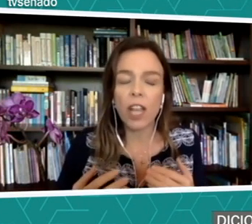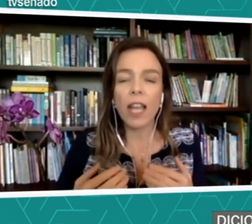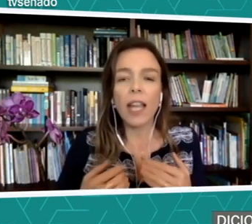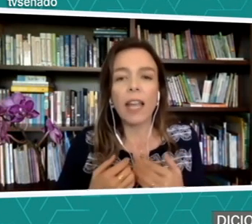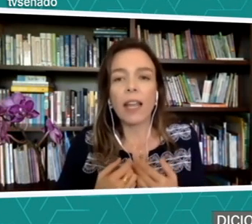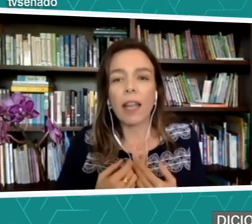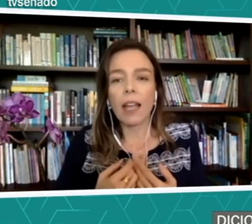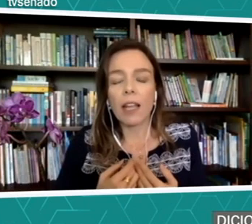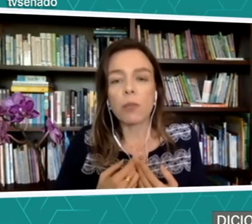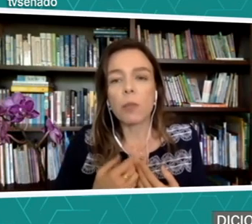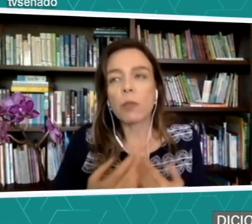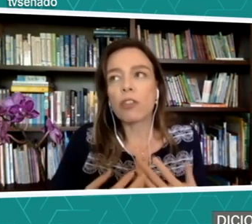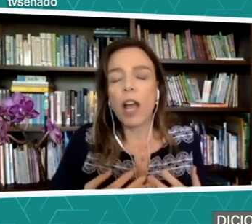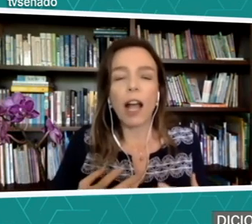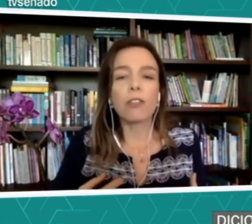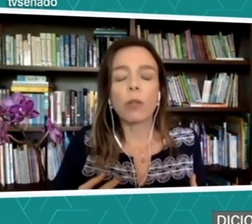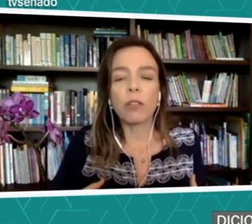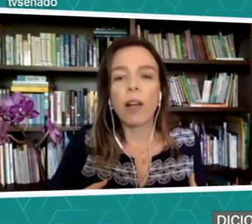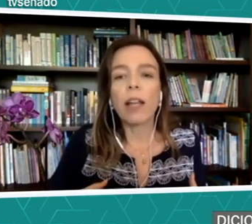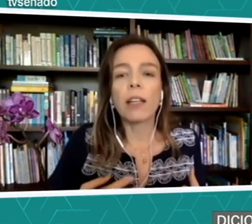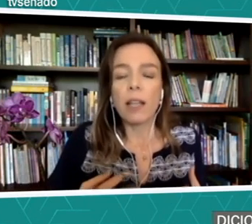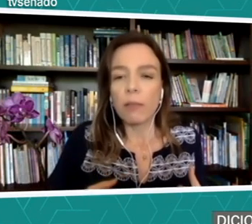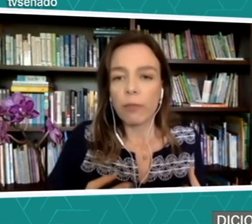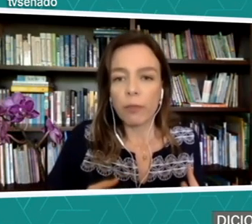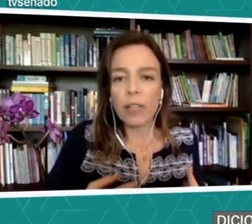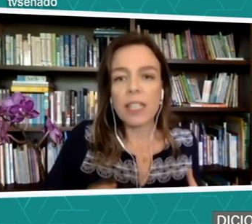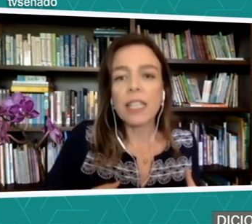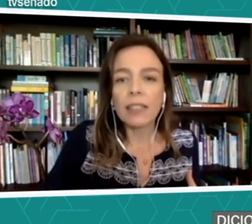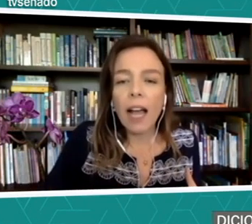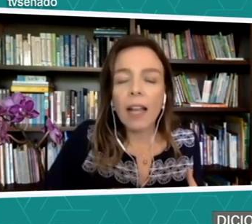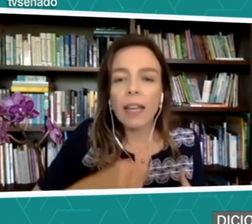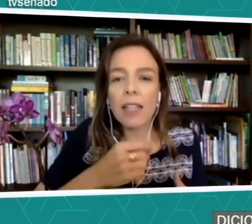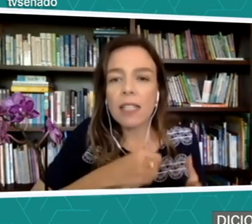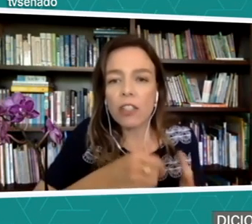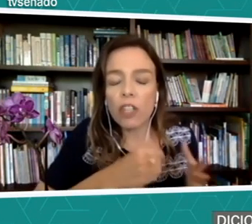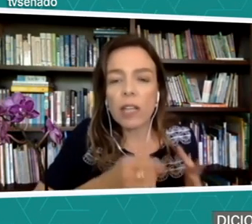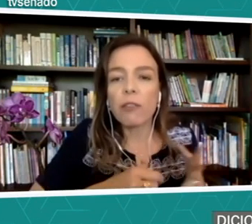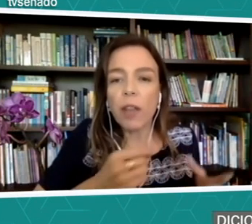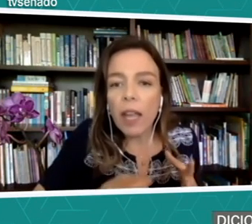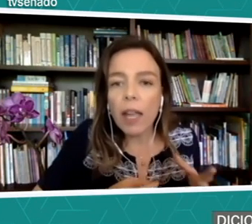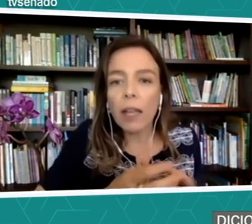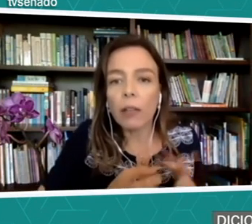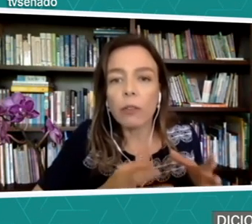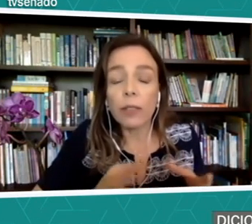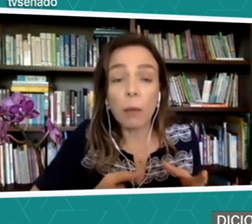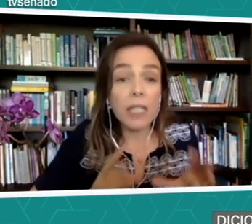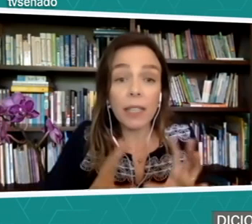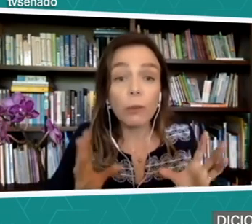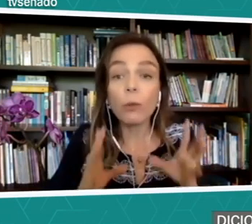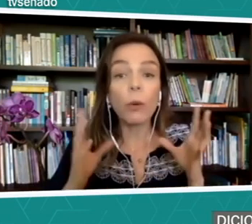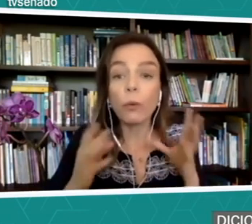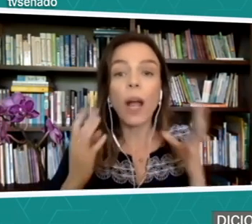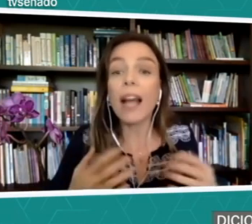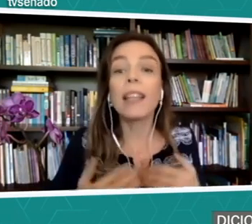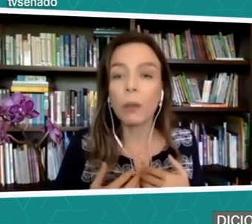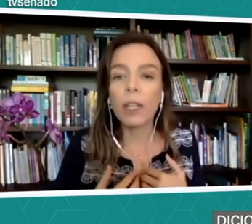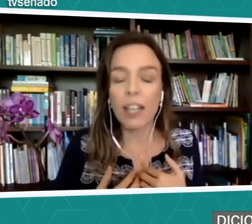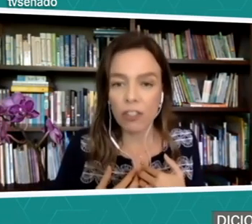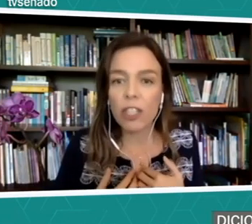as pessoas acham que vai facilitar escrever, mas aquilo não é a língua nativa